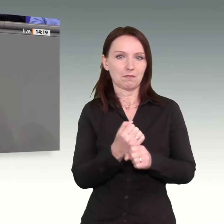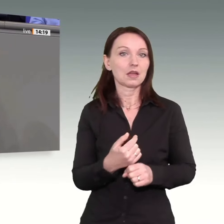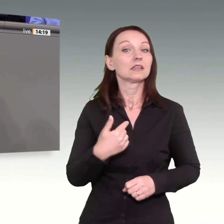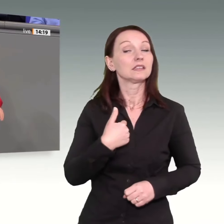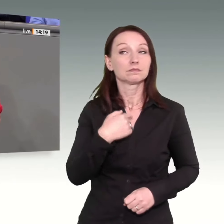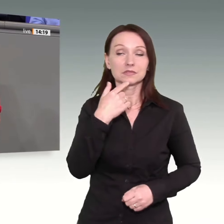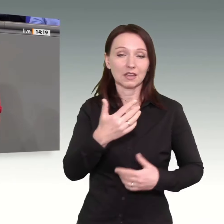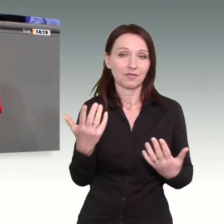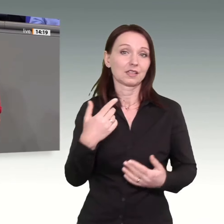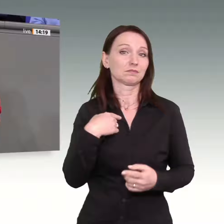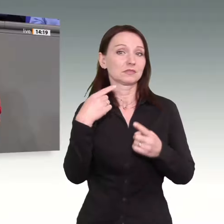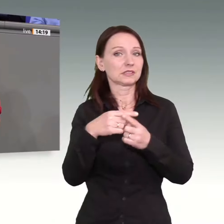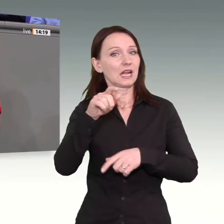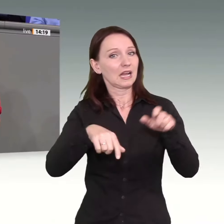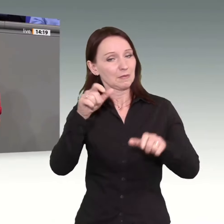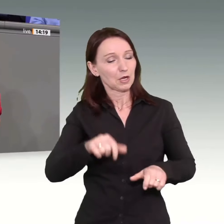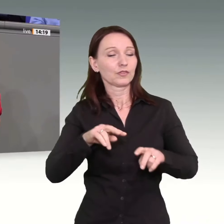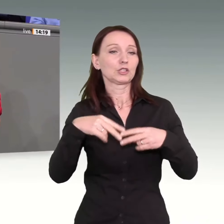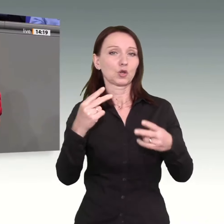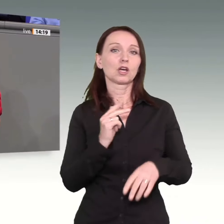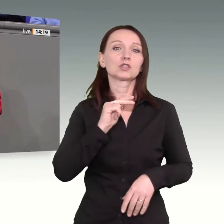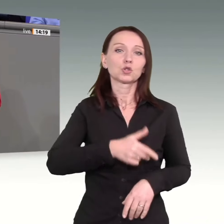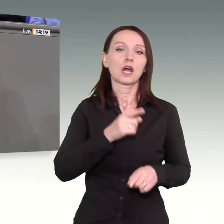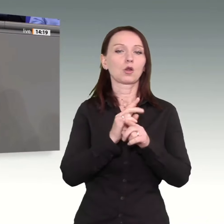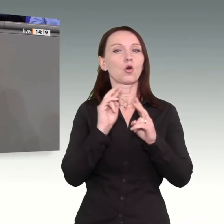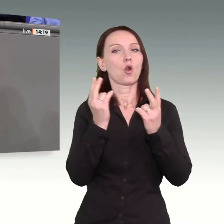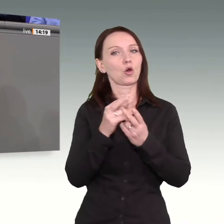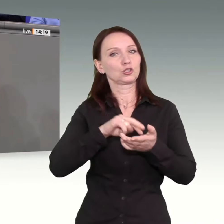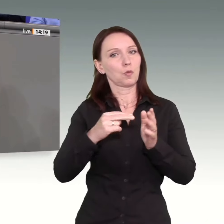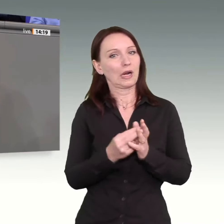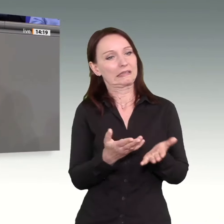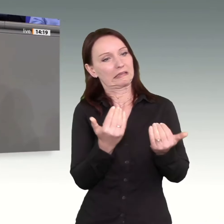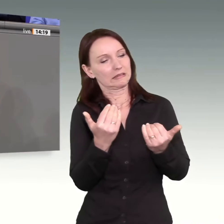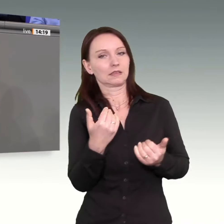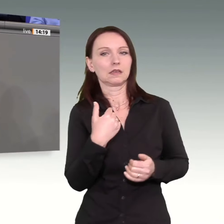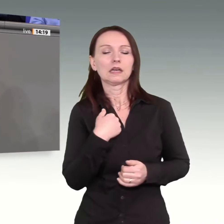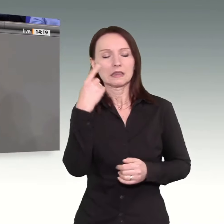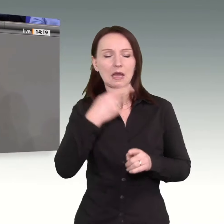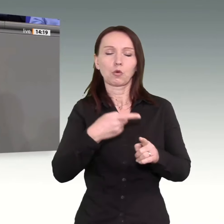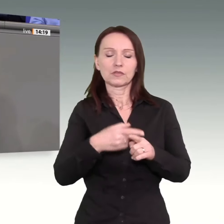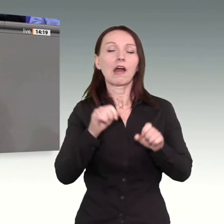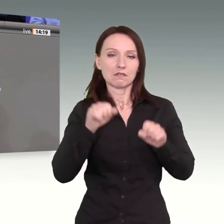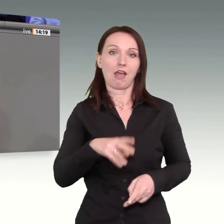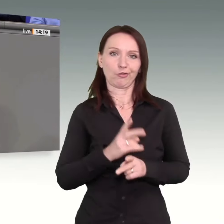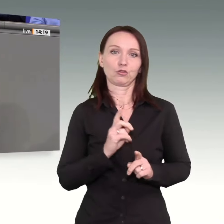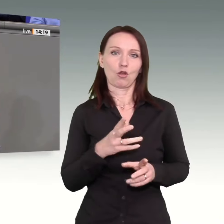für eine soziale und ökologische Politik gewinnen. Ich bin zuversichtlich, dass es immer noch möglich ist. Herzlichen Dank.